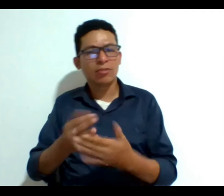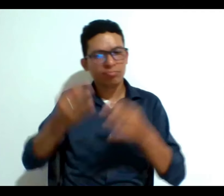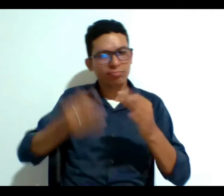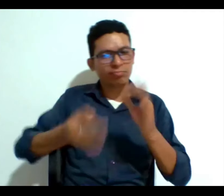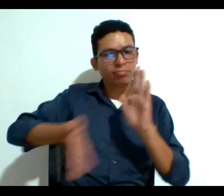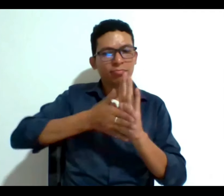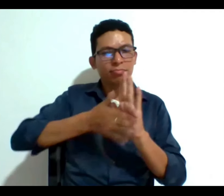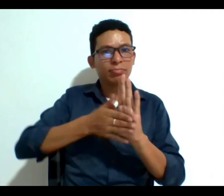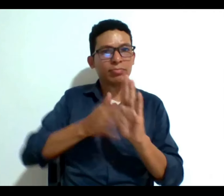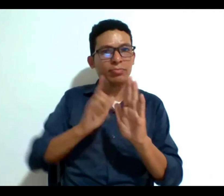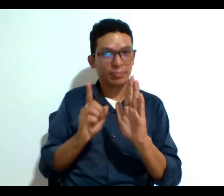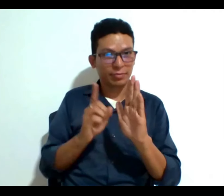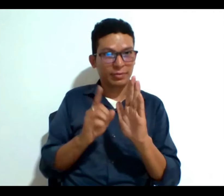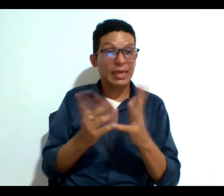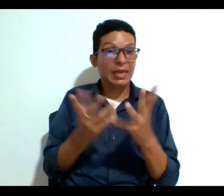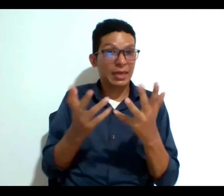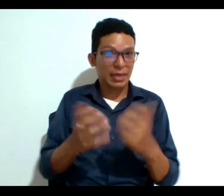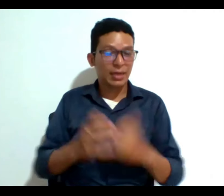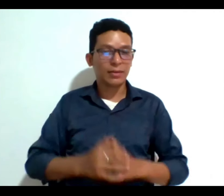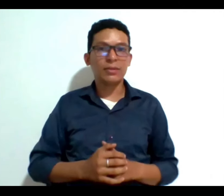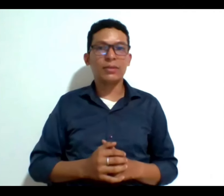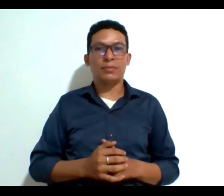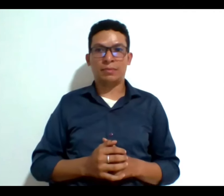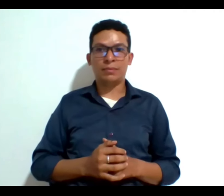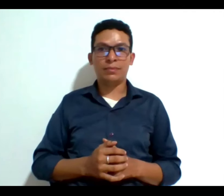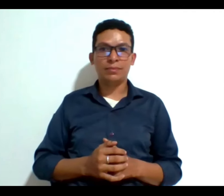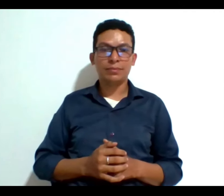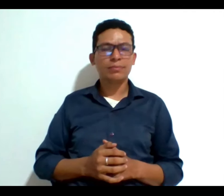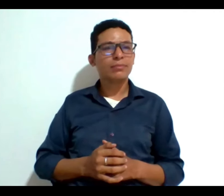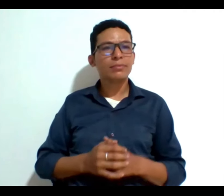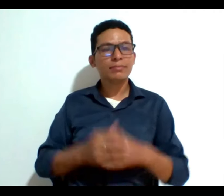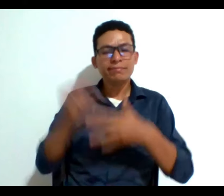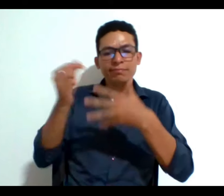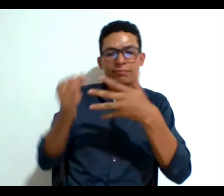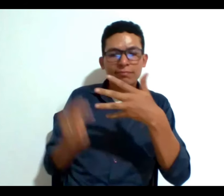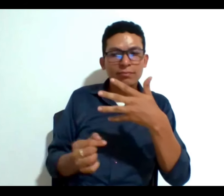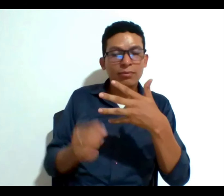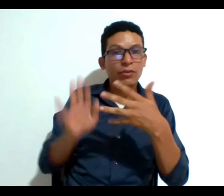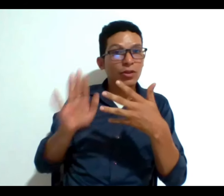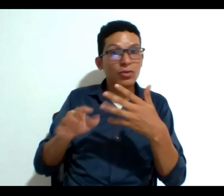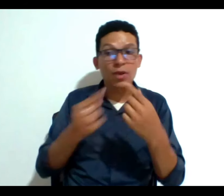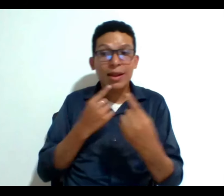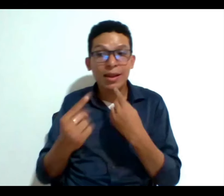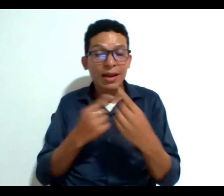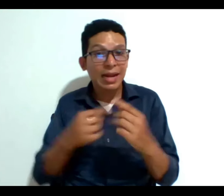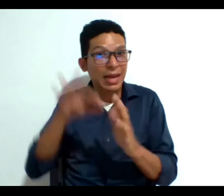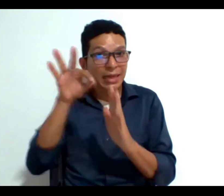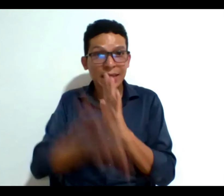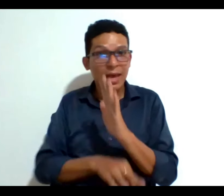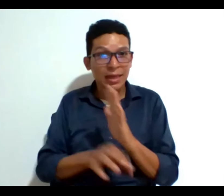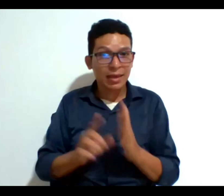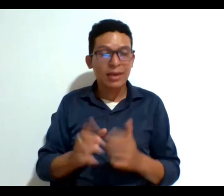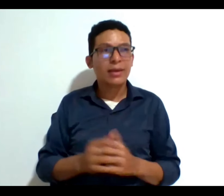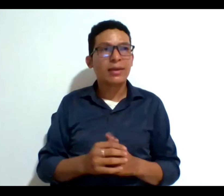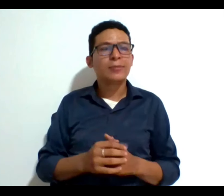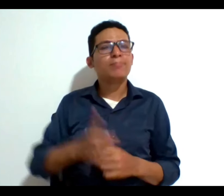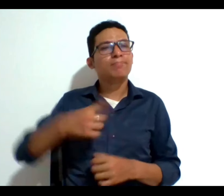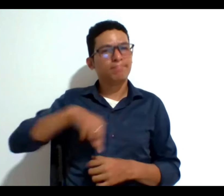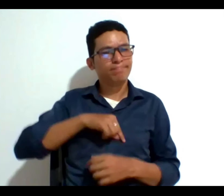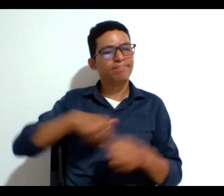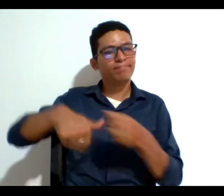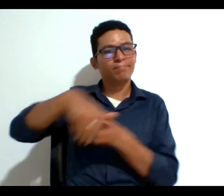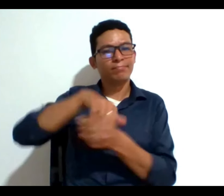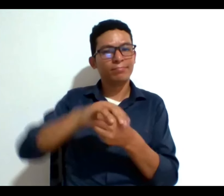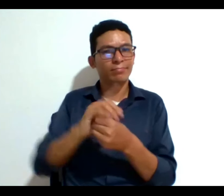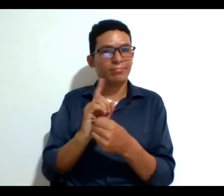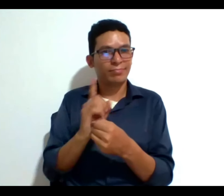persona hubiera querido pero en los casos en los que esa conversación no se tuvo pues estamos ante una situación que si bien